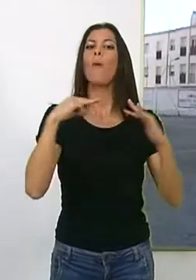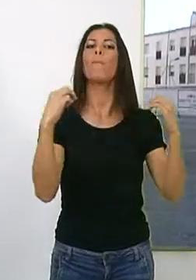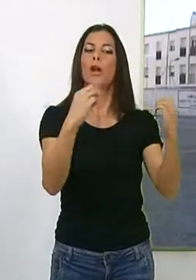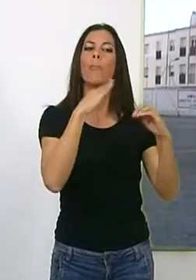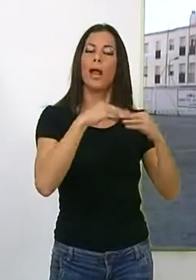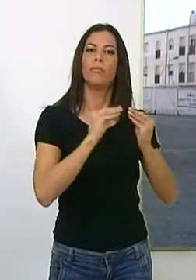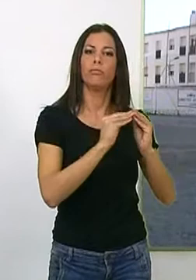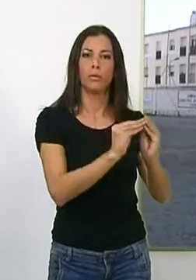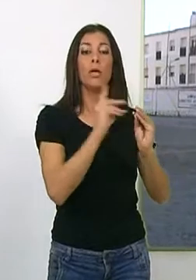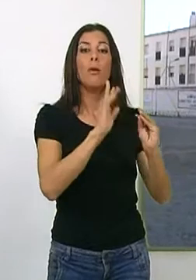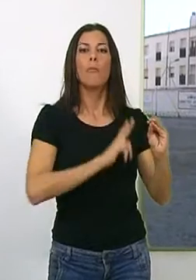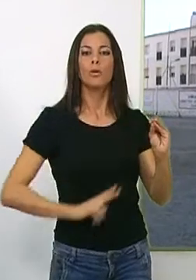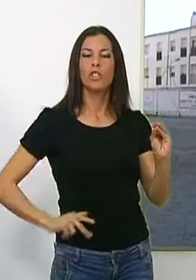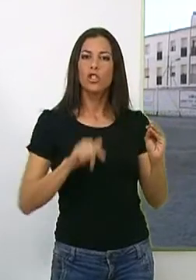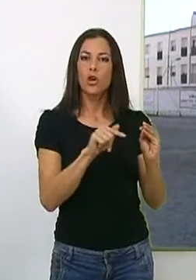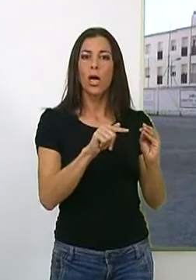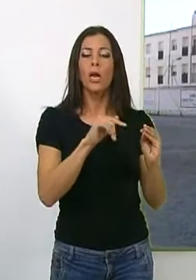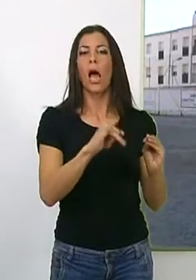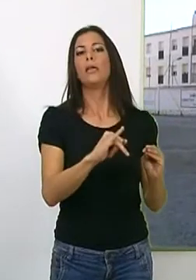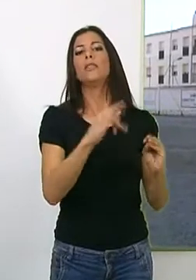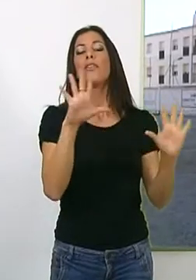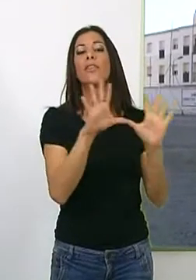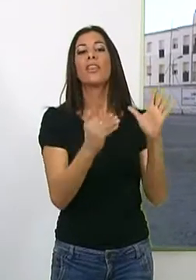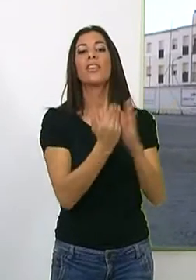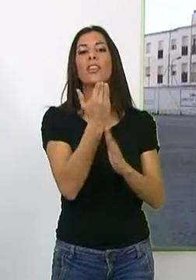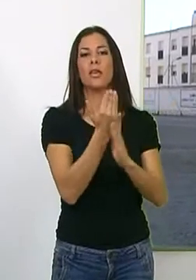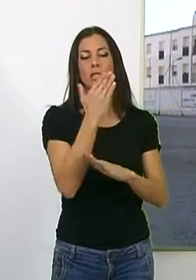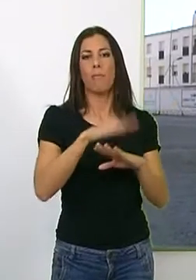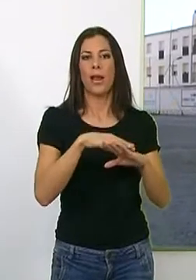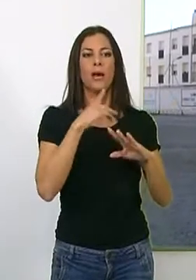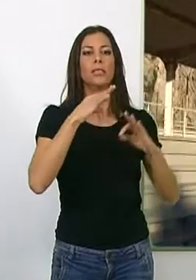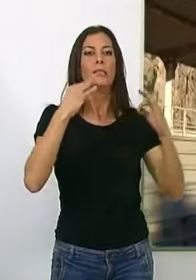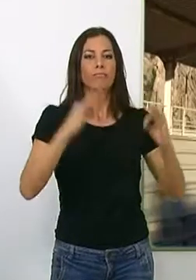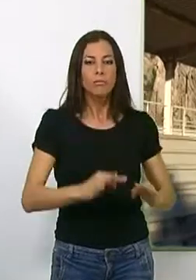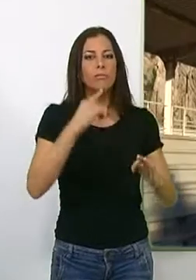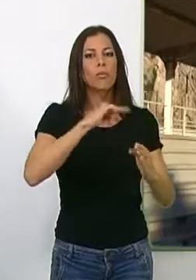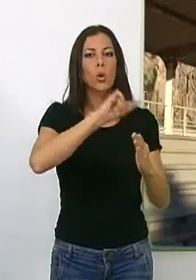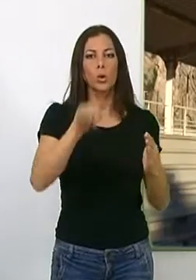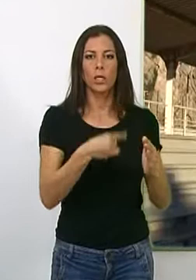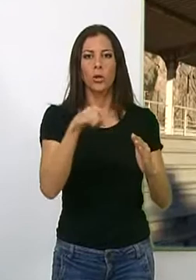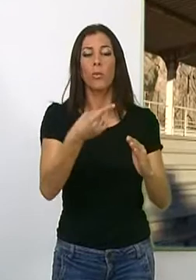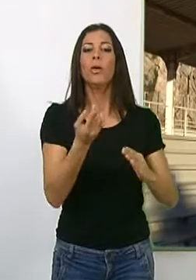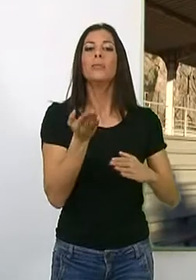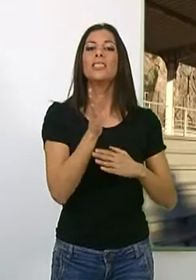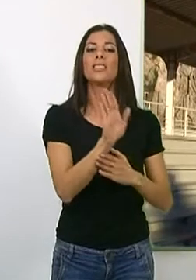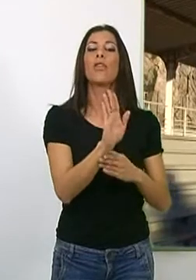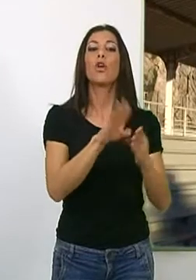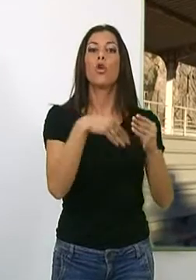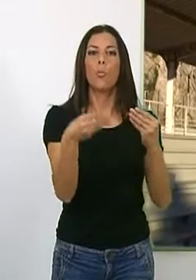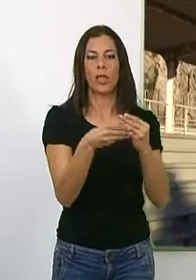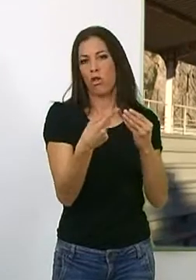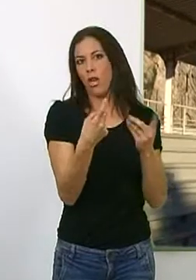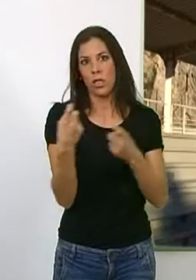pleno la adjudicación provisional que tendrá un plazo de 10 días para formalizar el contrato y presentar la